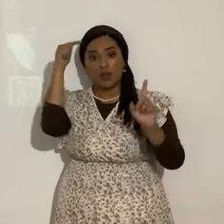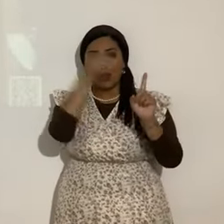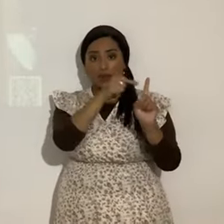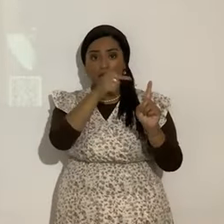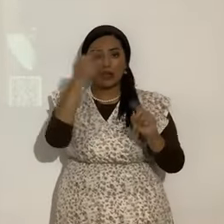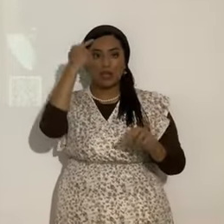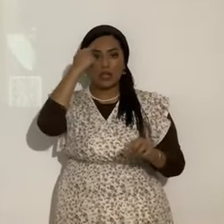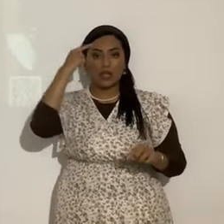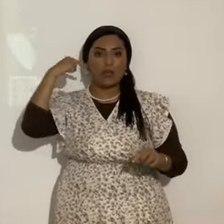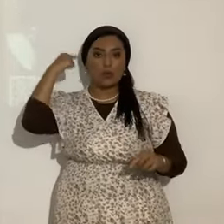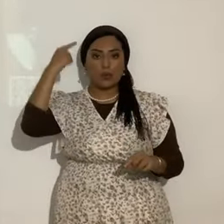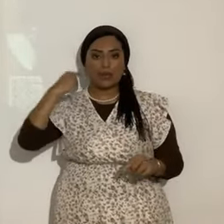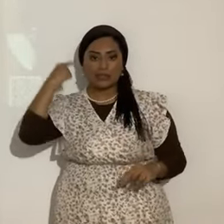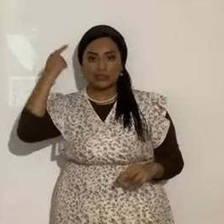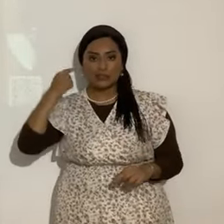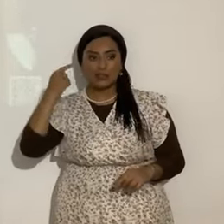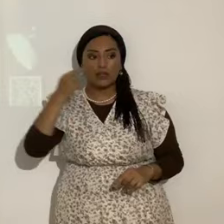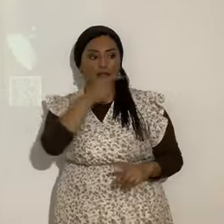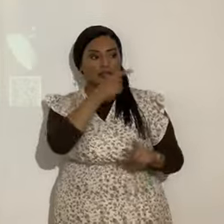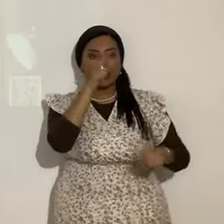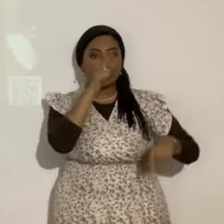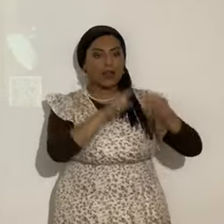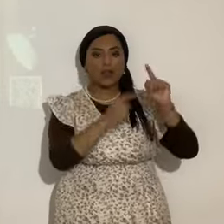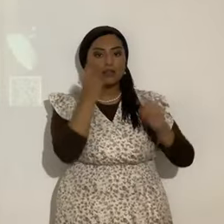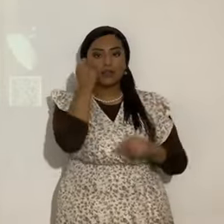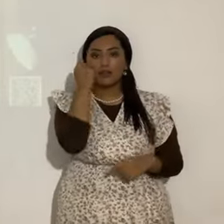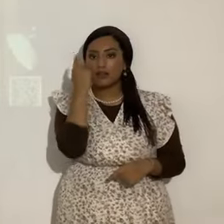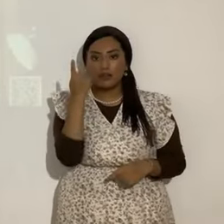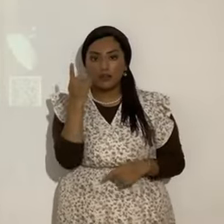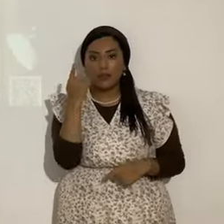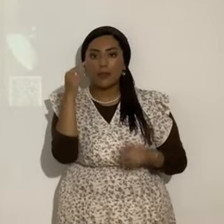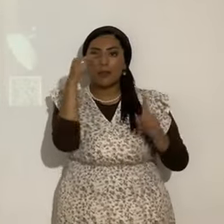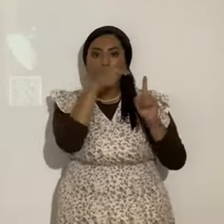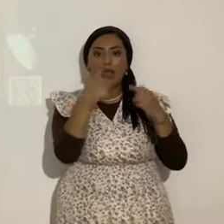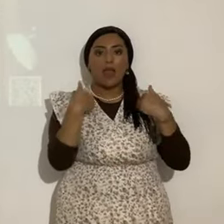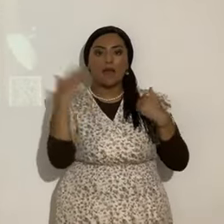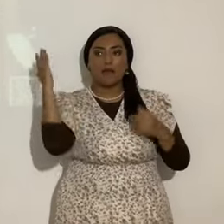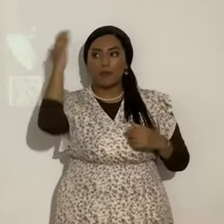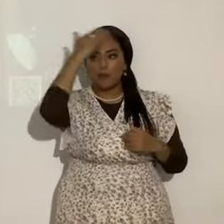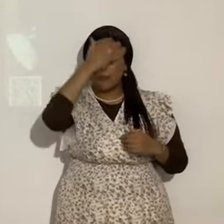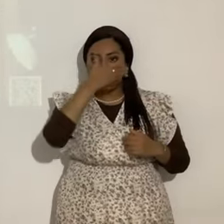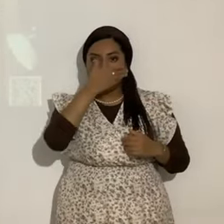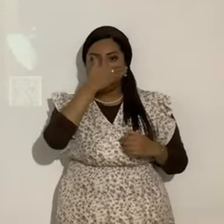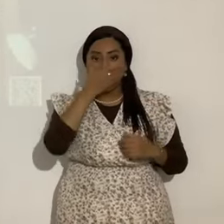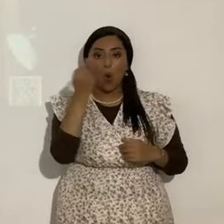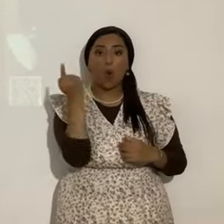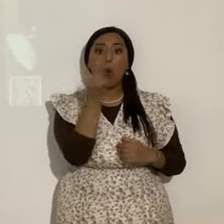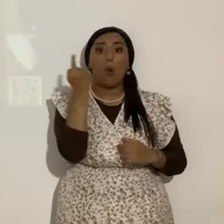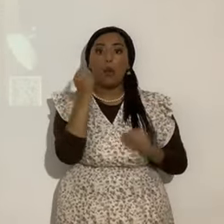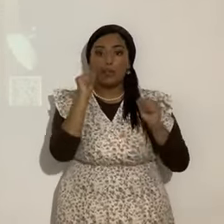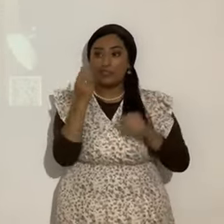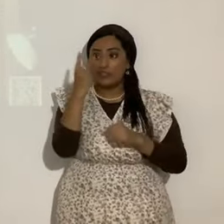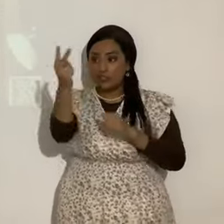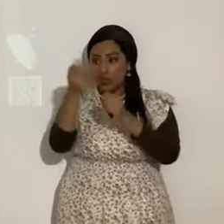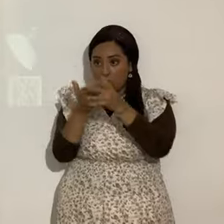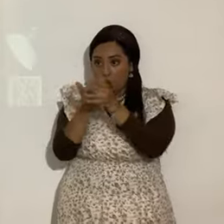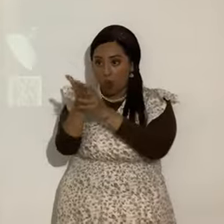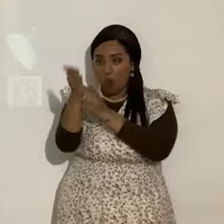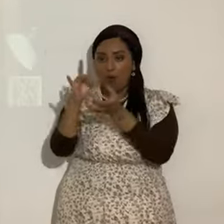locura y no las puede entender porque se han de discernir espiritualmente ¿por qué? porque la gente es